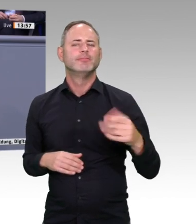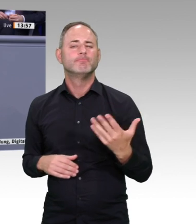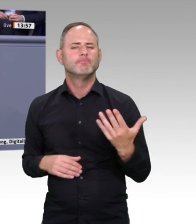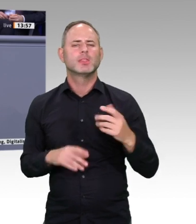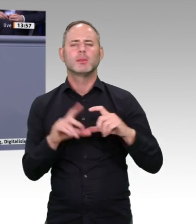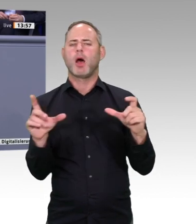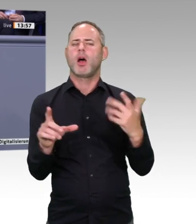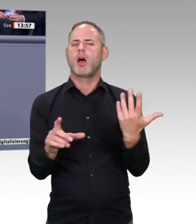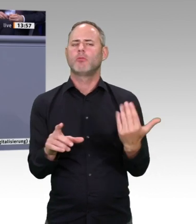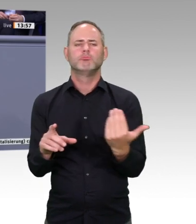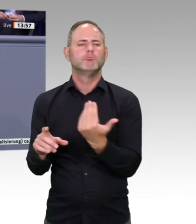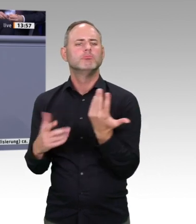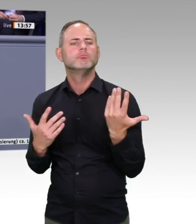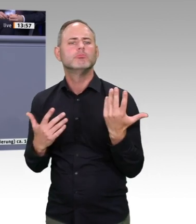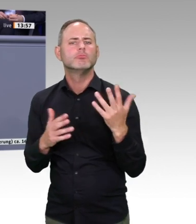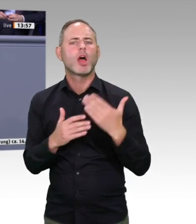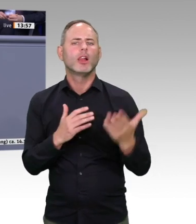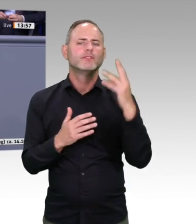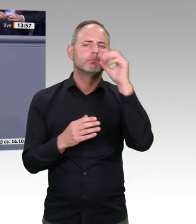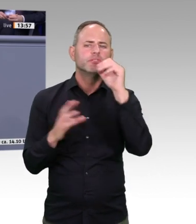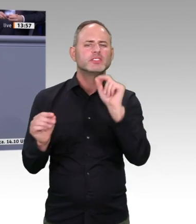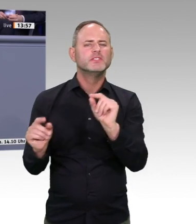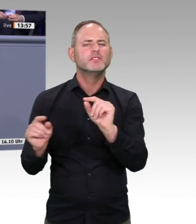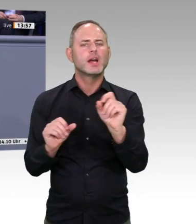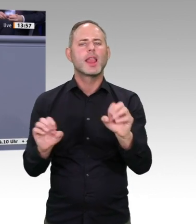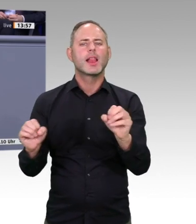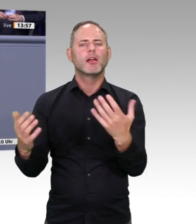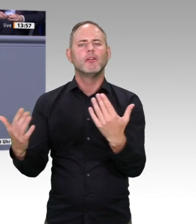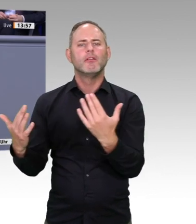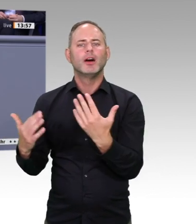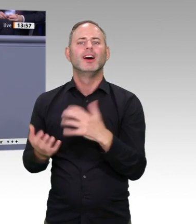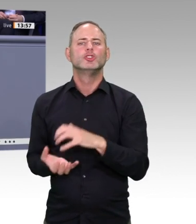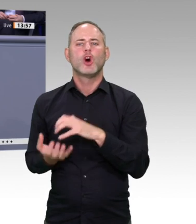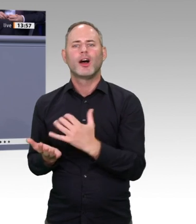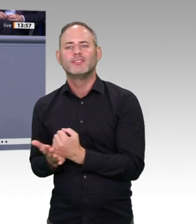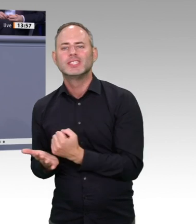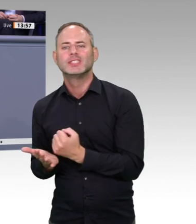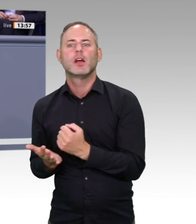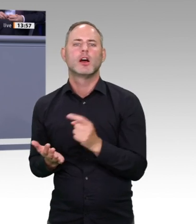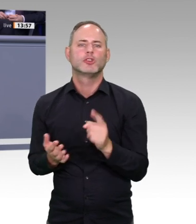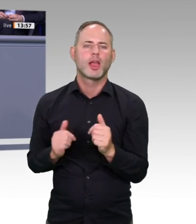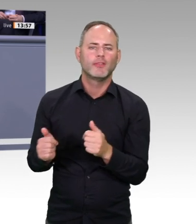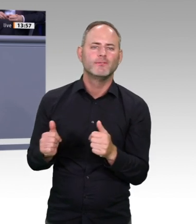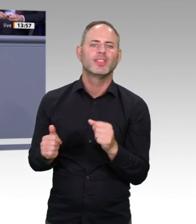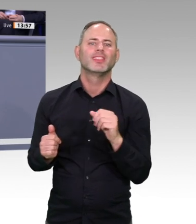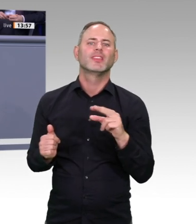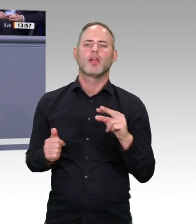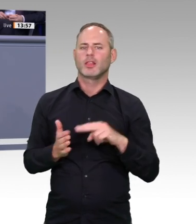Mikroelektronik. Und der Forschungsschwerpunkt ist dort die sogenannte Neuromorphe Elektronik. Das ist eine von der Biologie